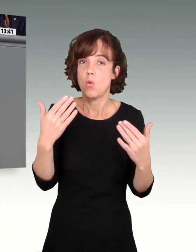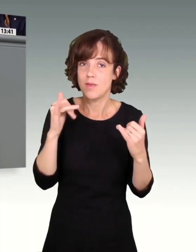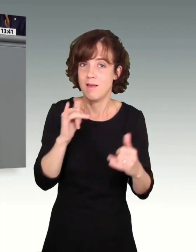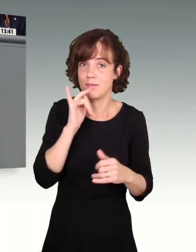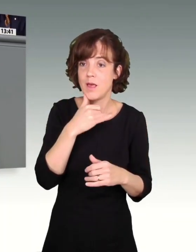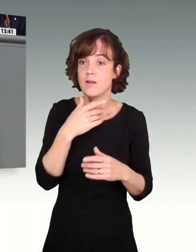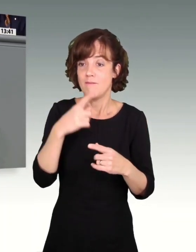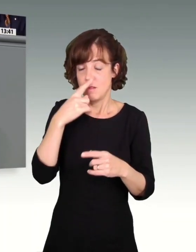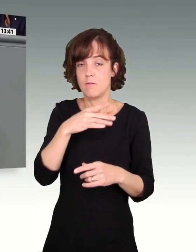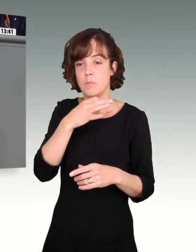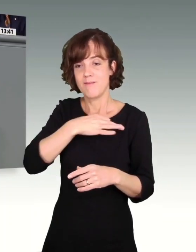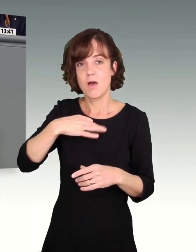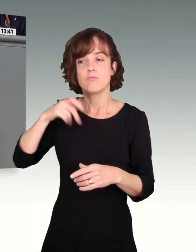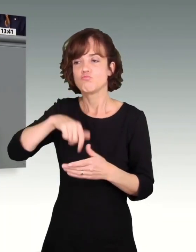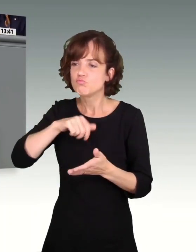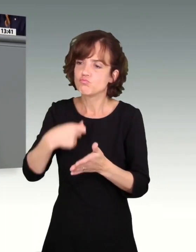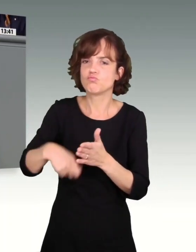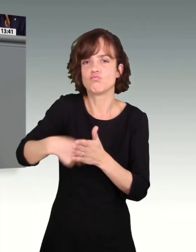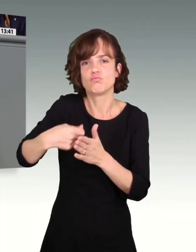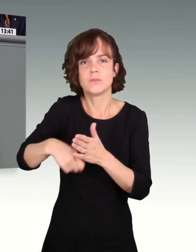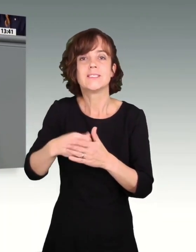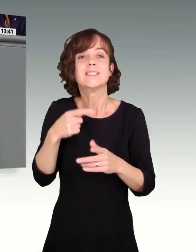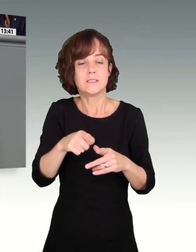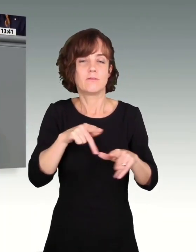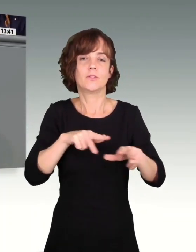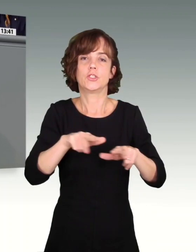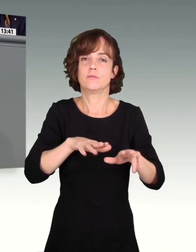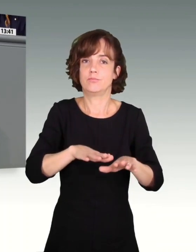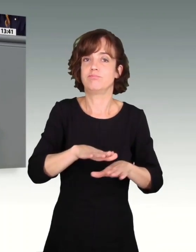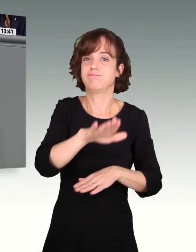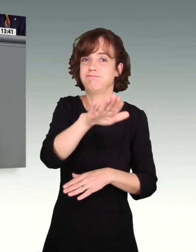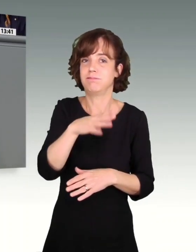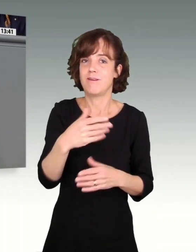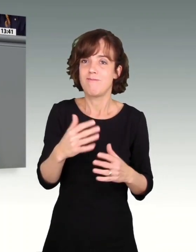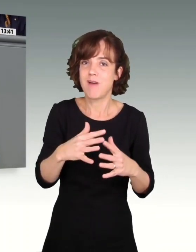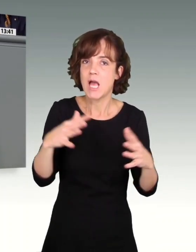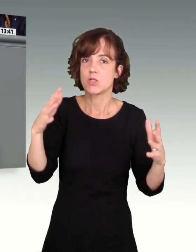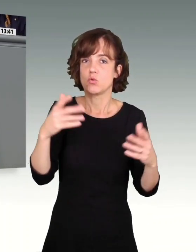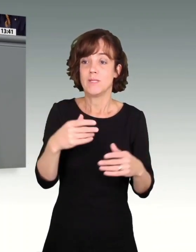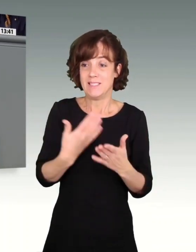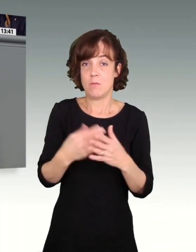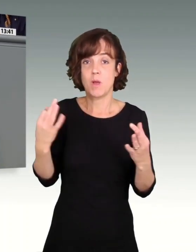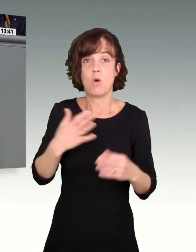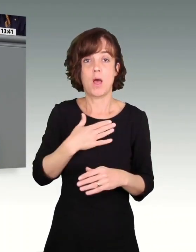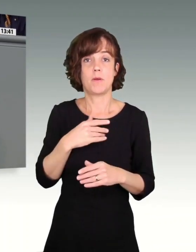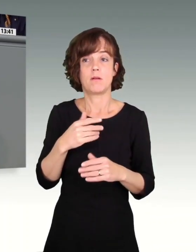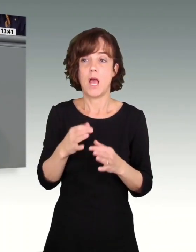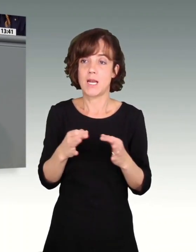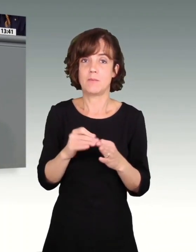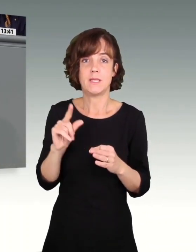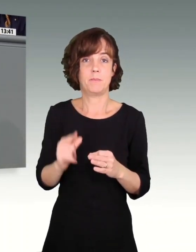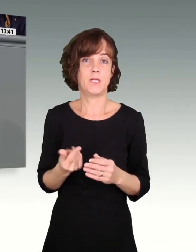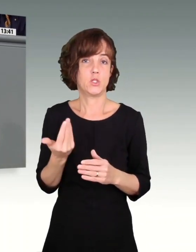Konjunktur wieder wachsen kann. Die setzen Wachstumsimpulse. Und selbstverständlich ist auch da ein angemessener Mindestlohn ein ganz zentraler